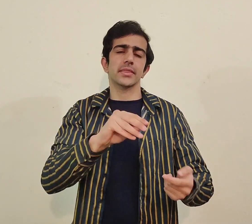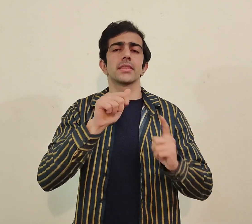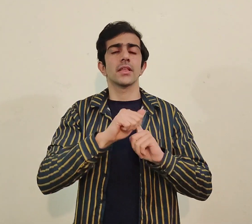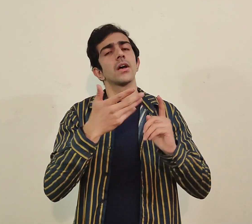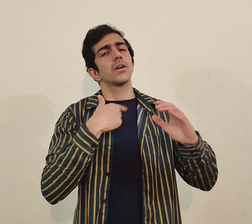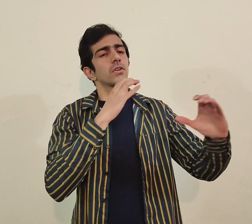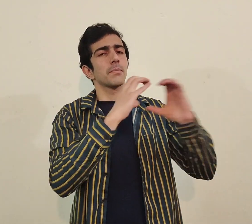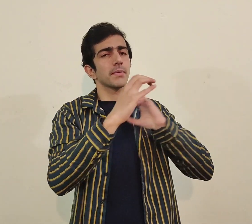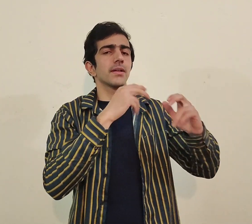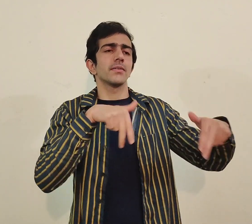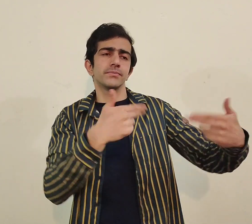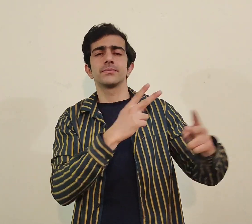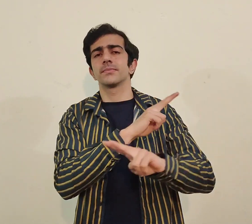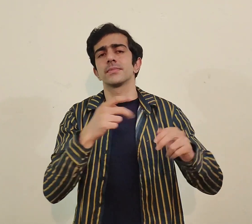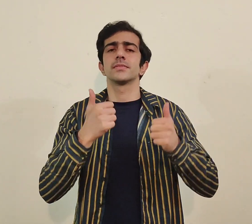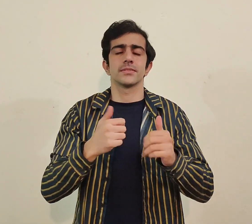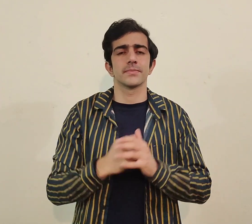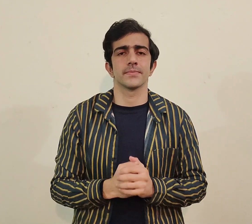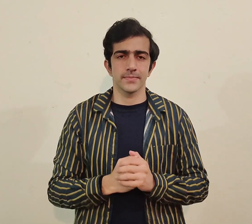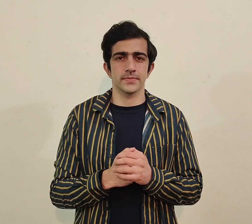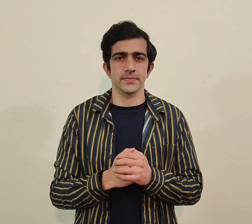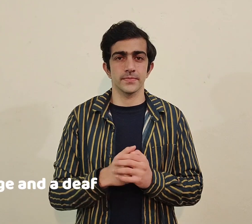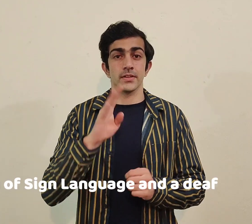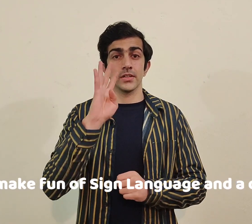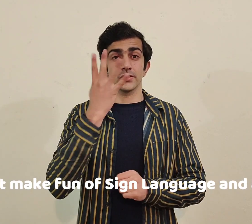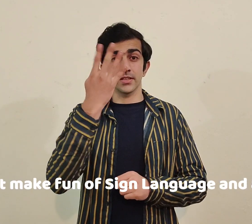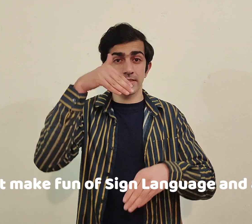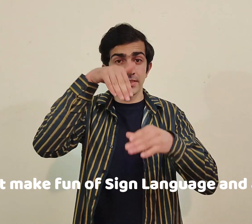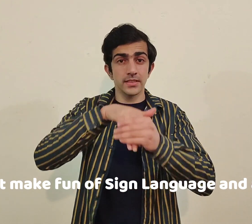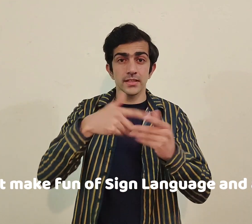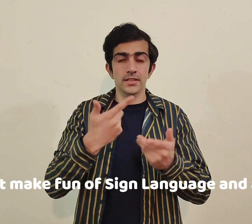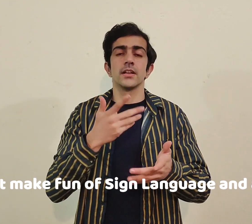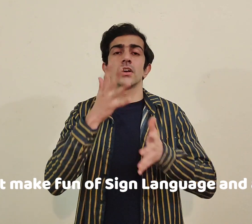ہے تو آواز یا بیکگراؤنڈ وائس بند کرنا لازمی ہے چوتھا ہے